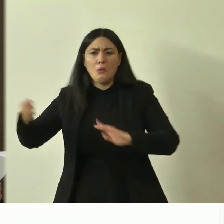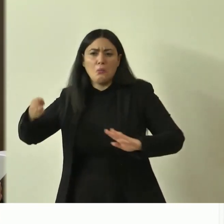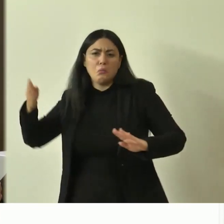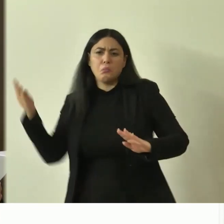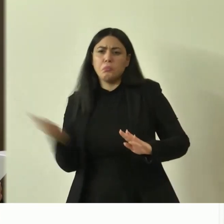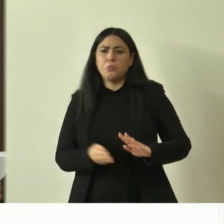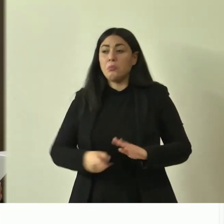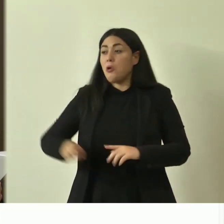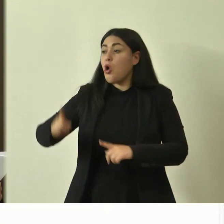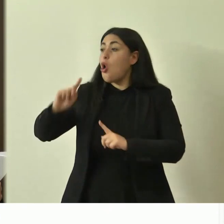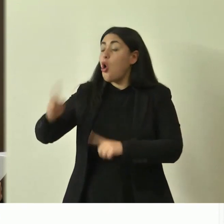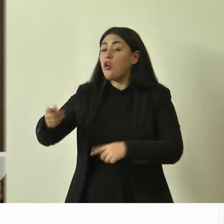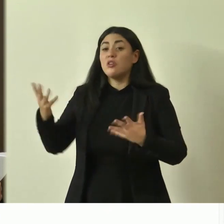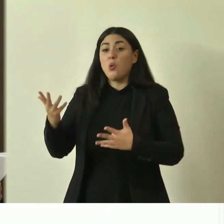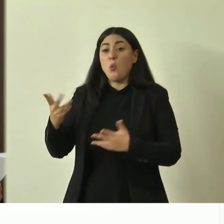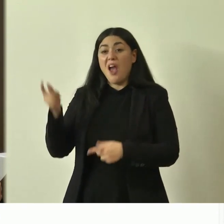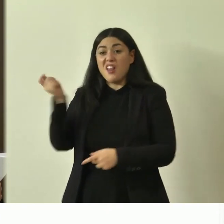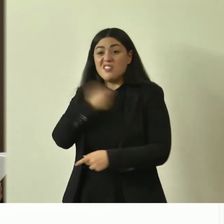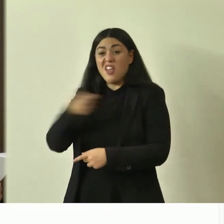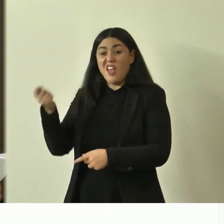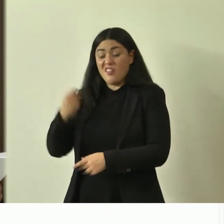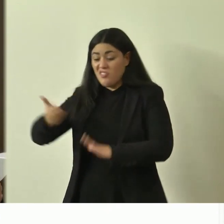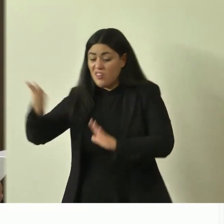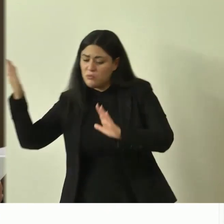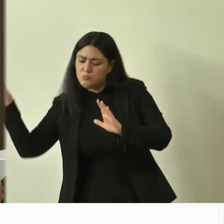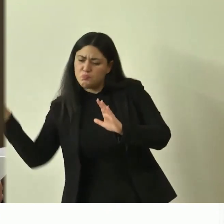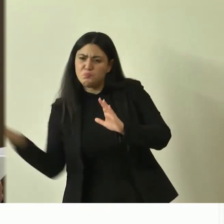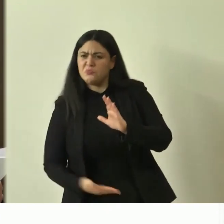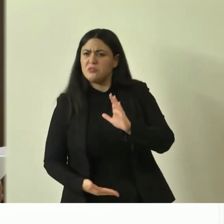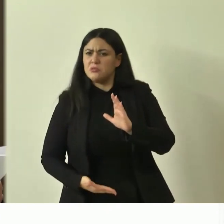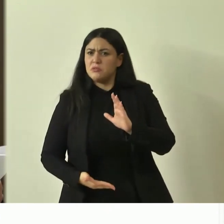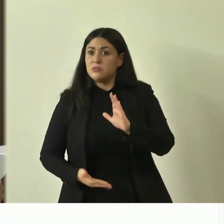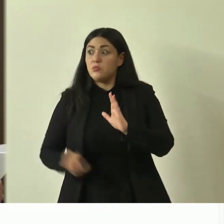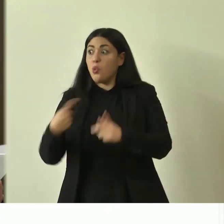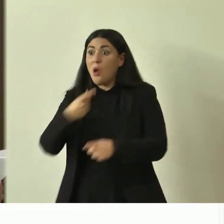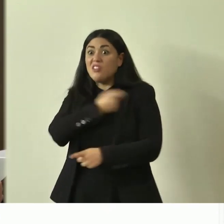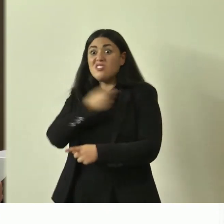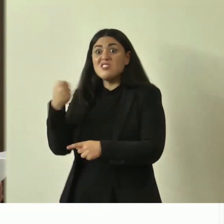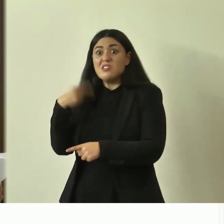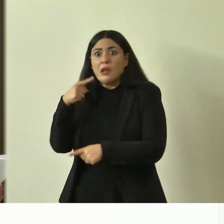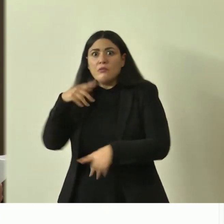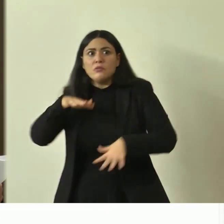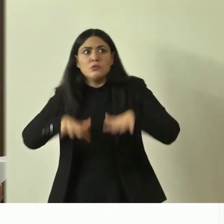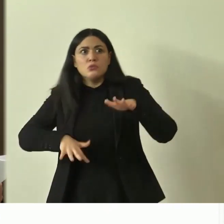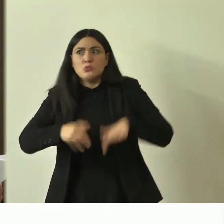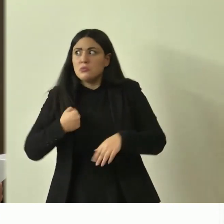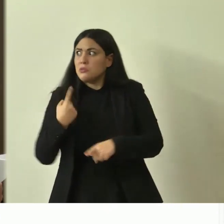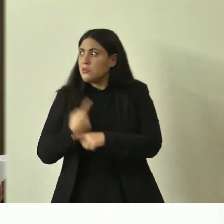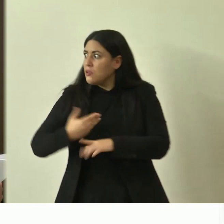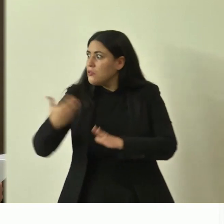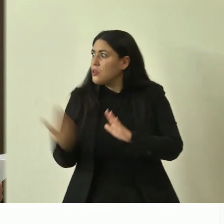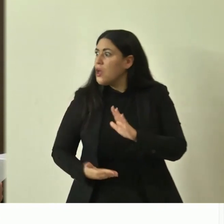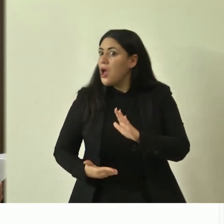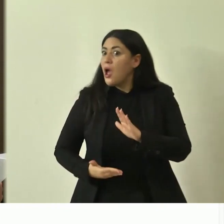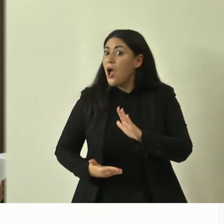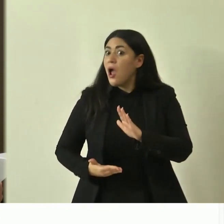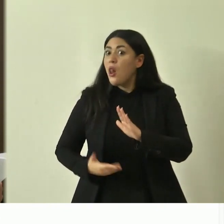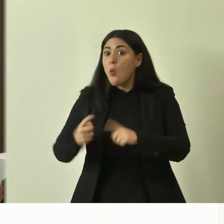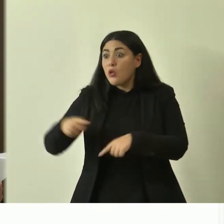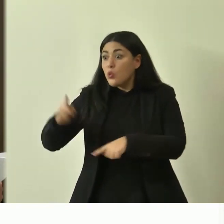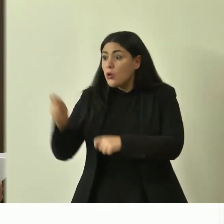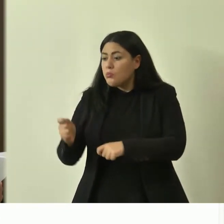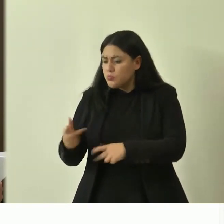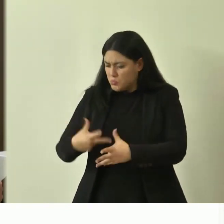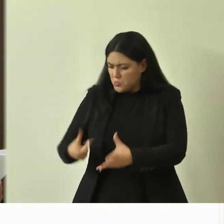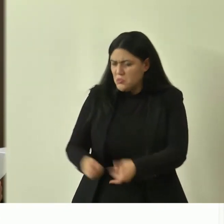di noi servitori di tagliare la sacra quercia alla base ma vedendo che esitavano ad obbedire quello scelerato ad uno di loro strappò la scura